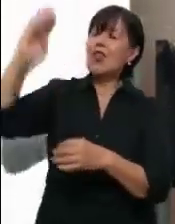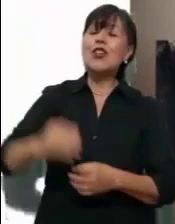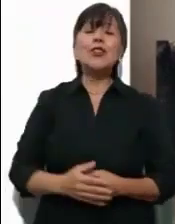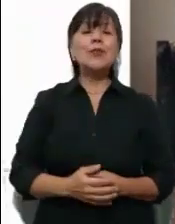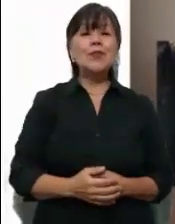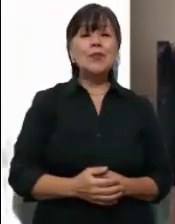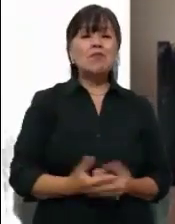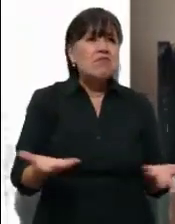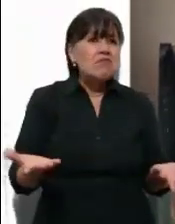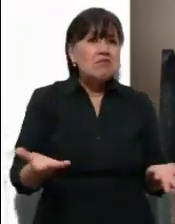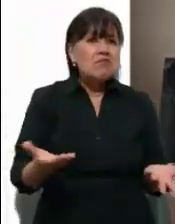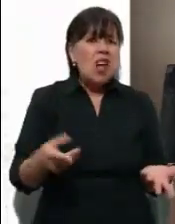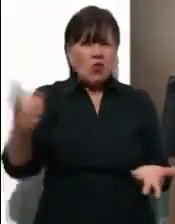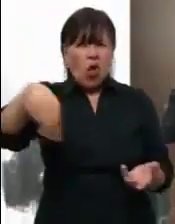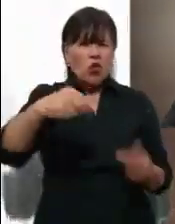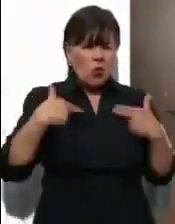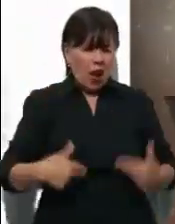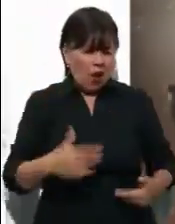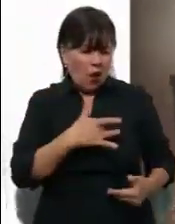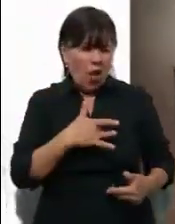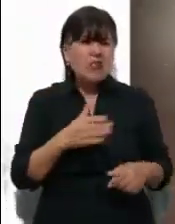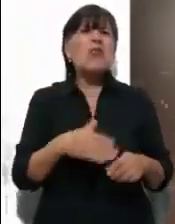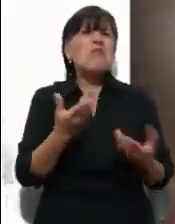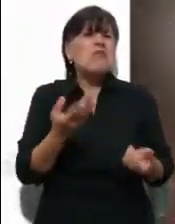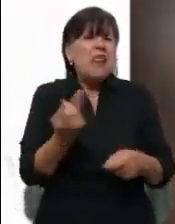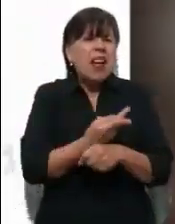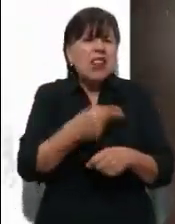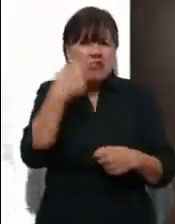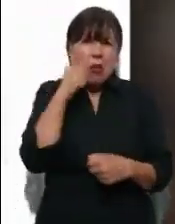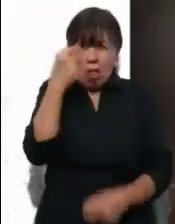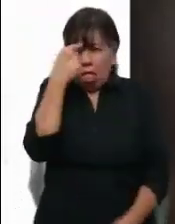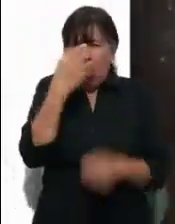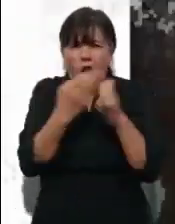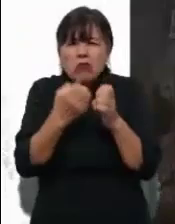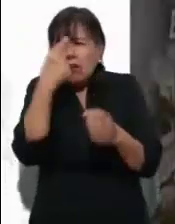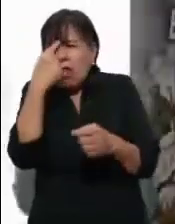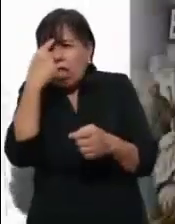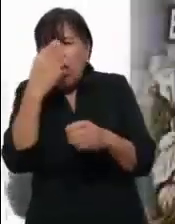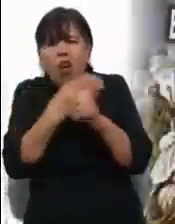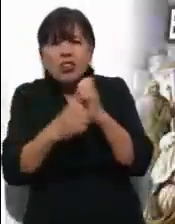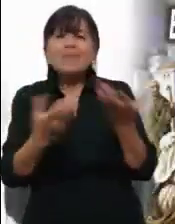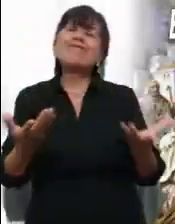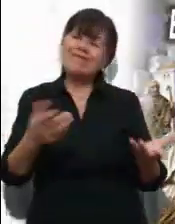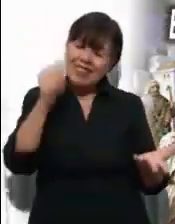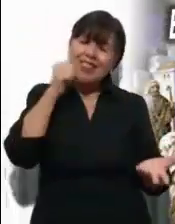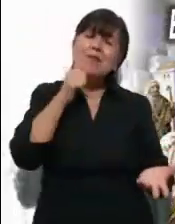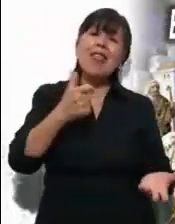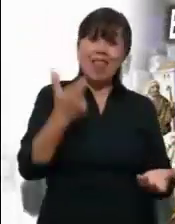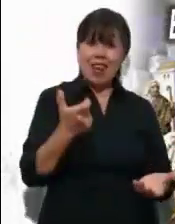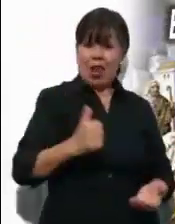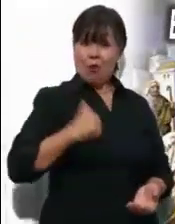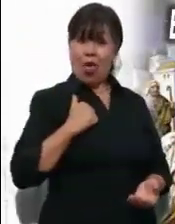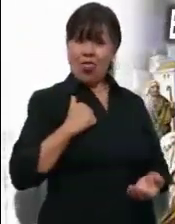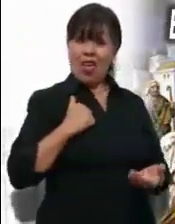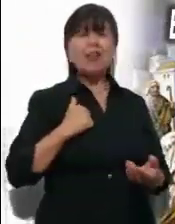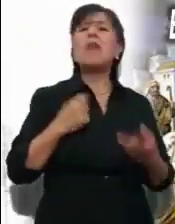¿Qué tendrá el corazón humano que se aferra a las cosas materiales? Dicen que el poder y el dinero, sin que el hombre se